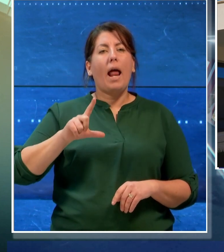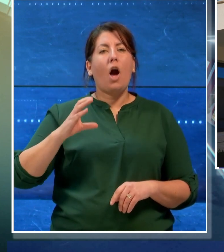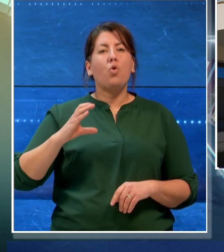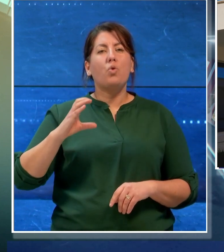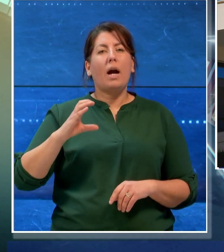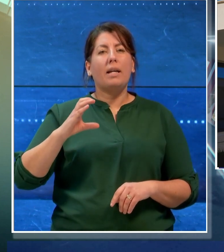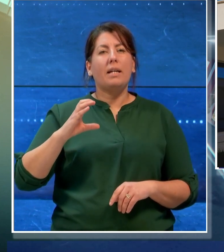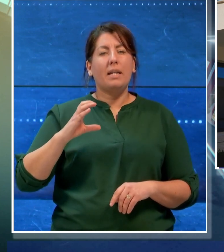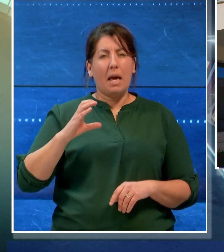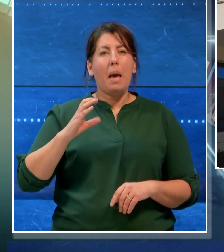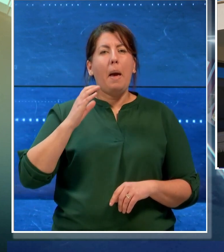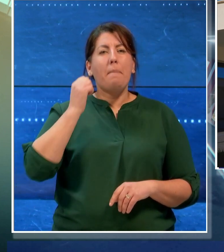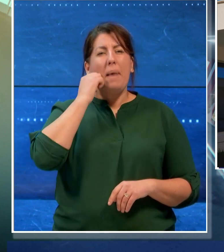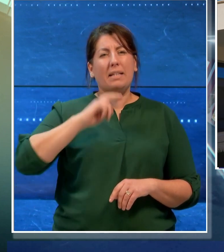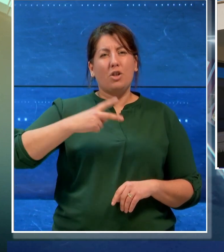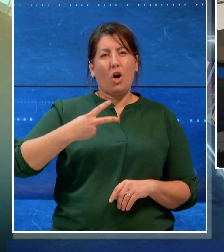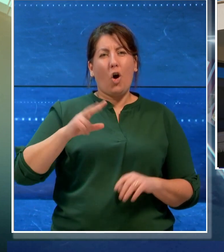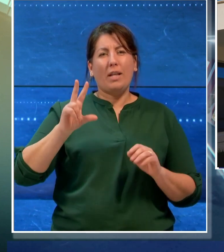30 ore per la vita.